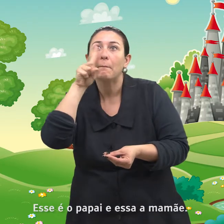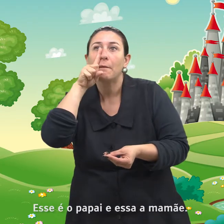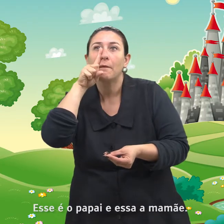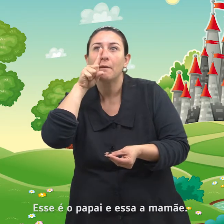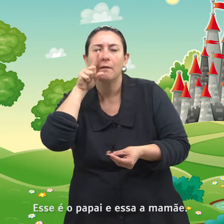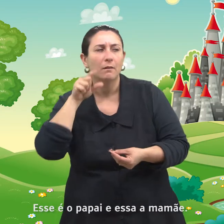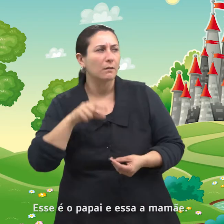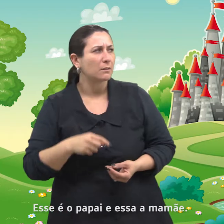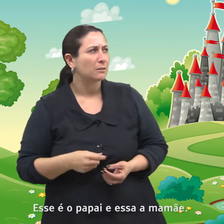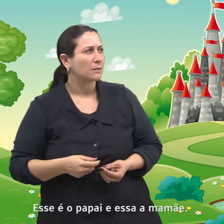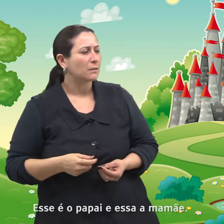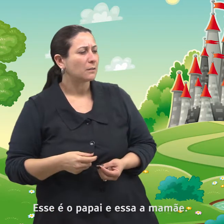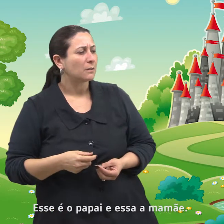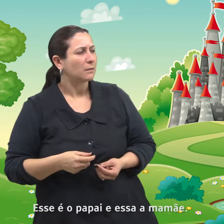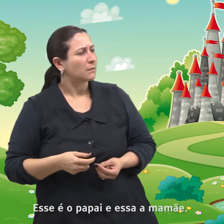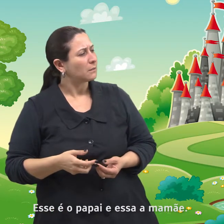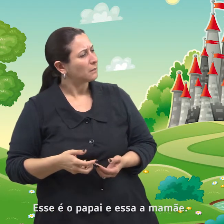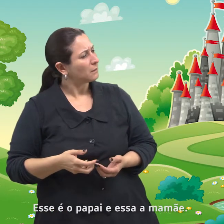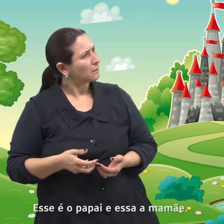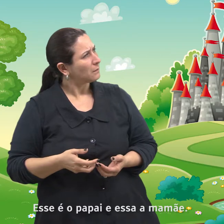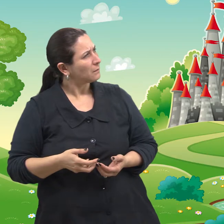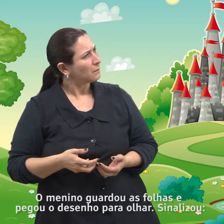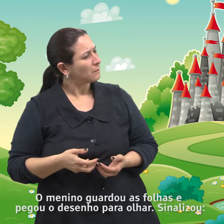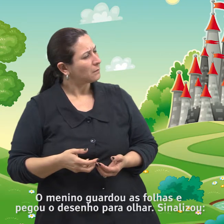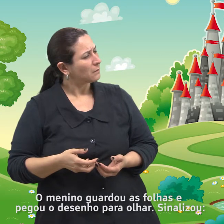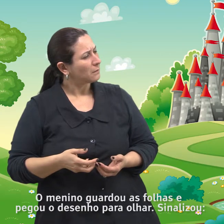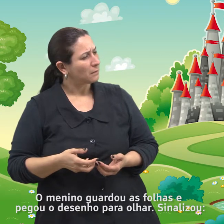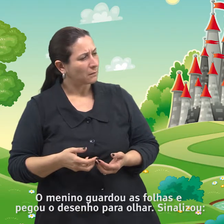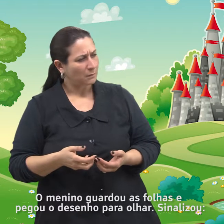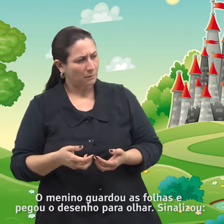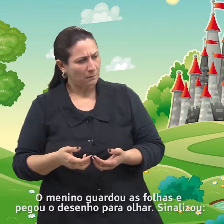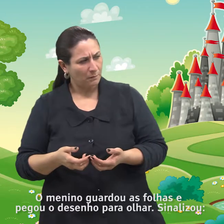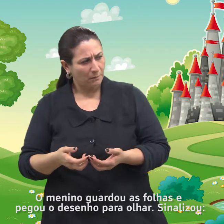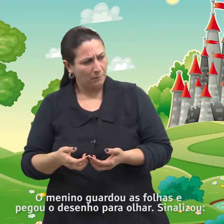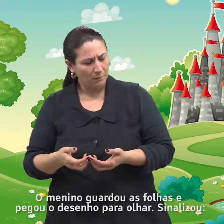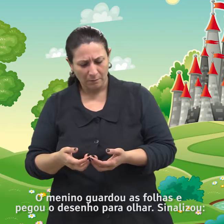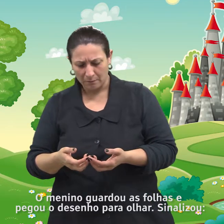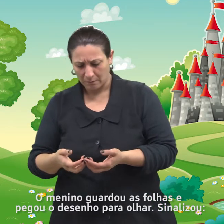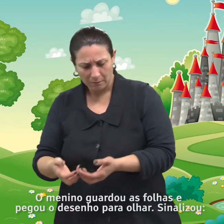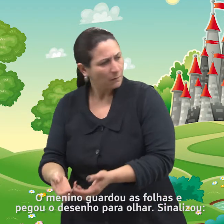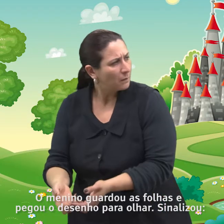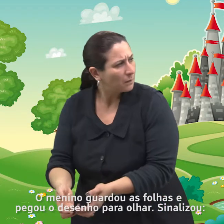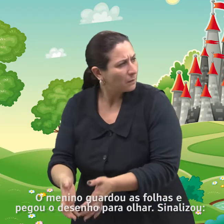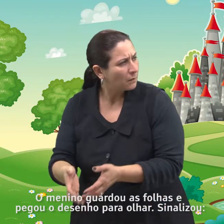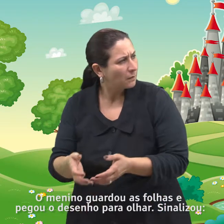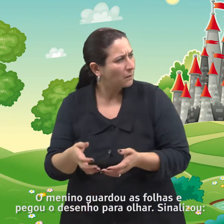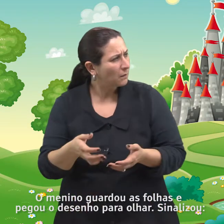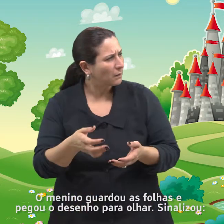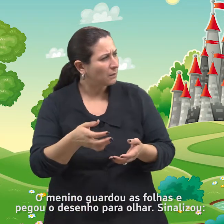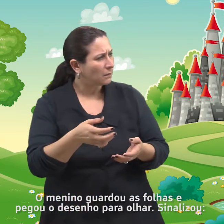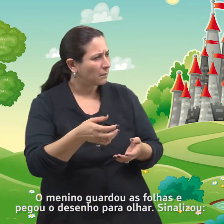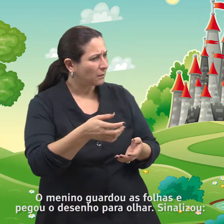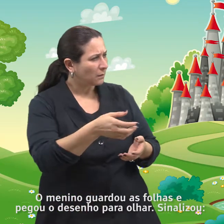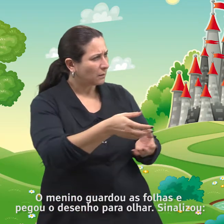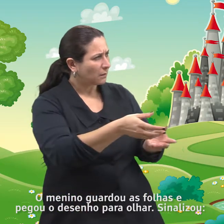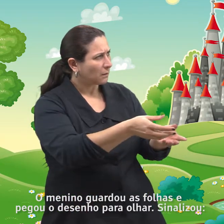e essa a mamãe. O menino largou as folhas e pegou o desenho para olhar e